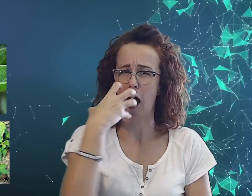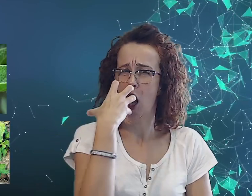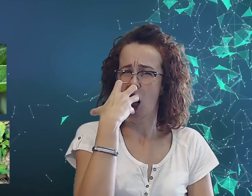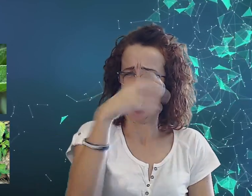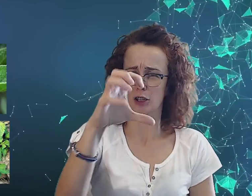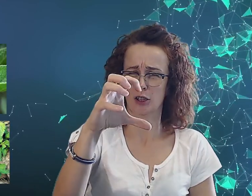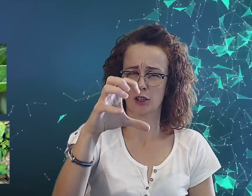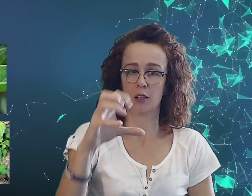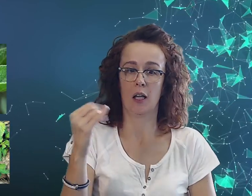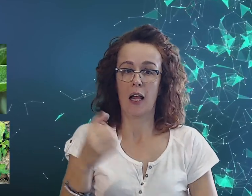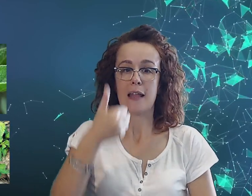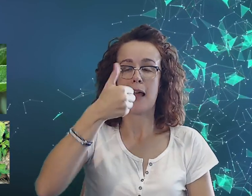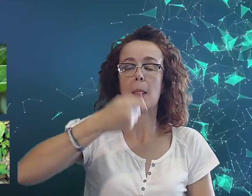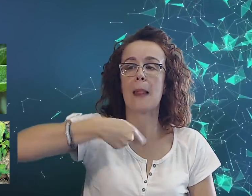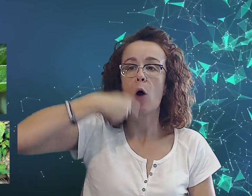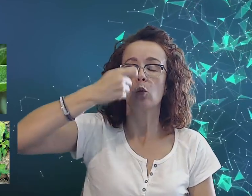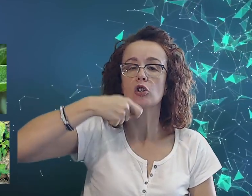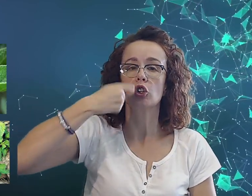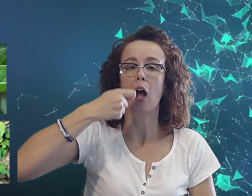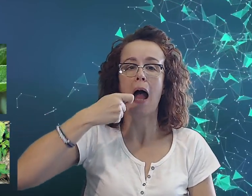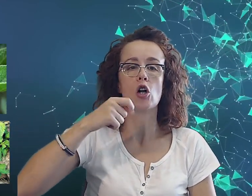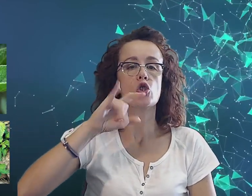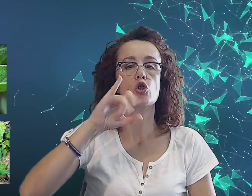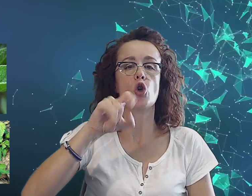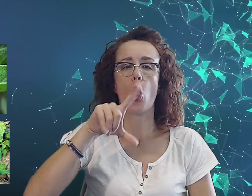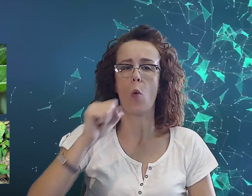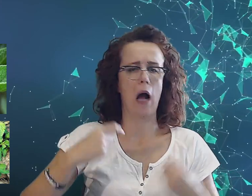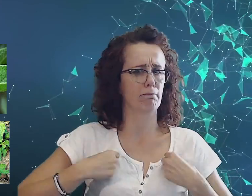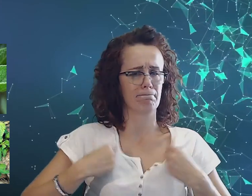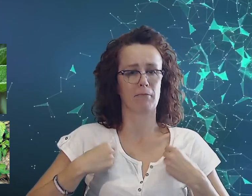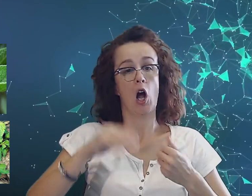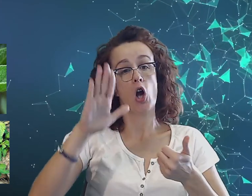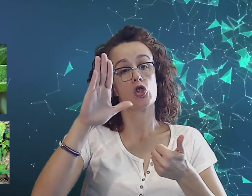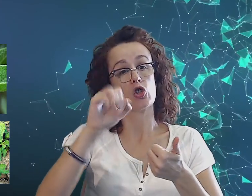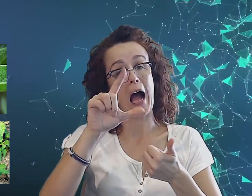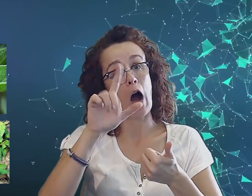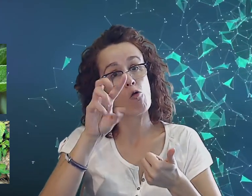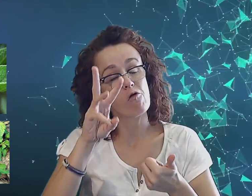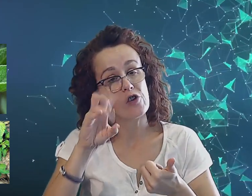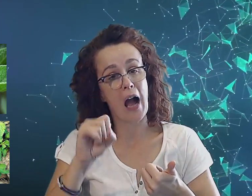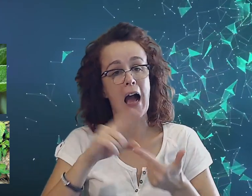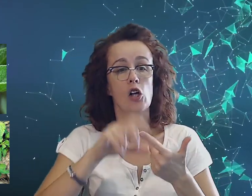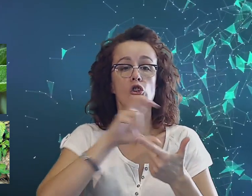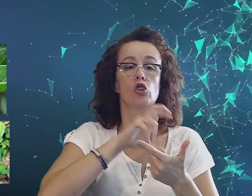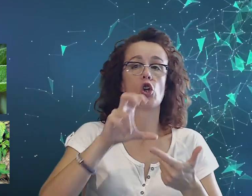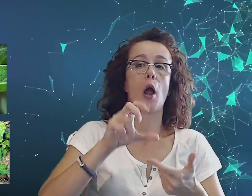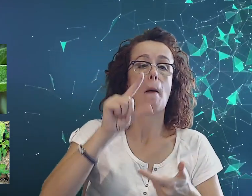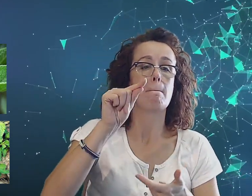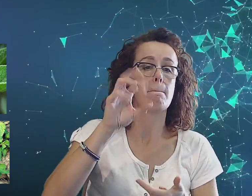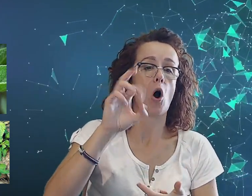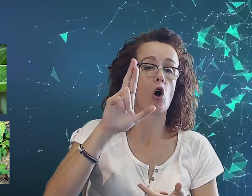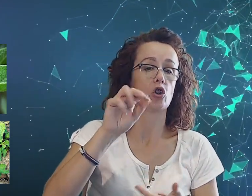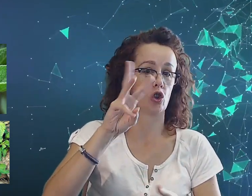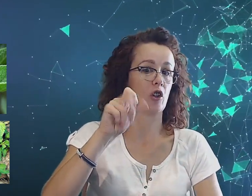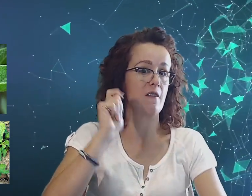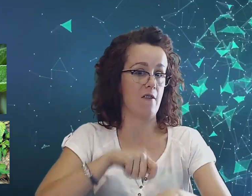Jedna łyżka zioła. Szałfia czy pokrzywa.